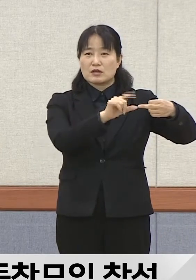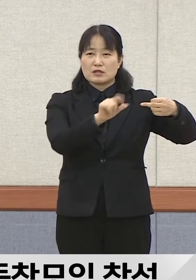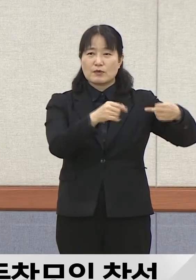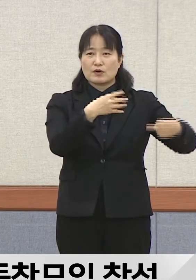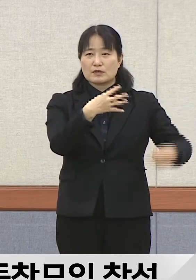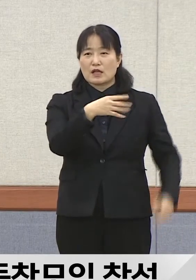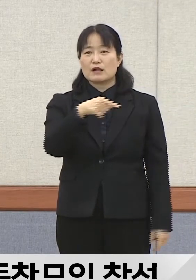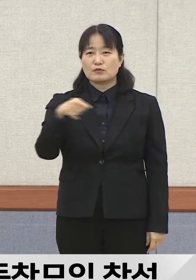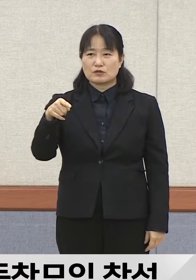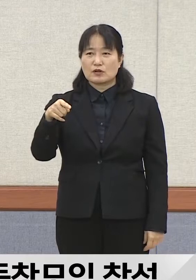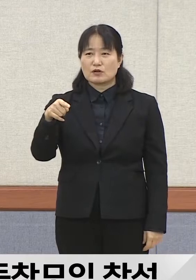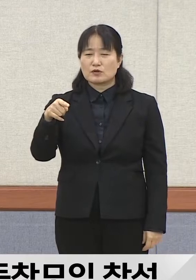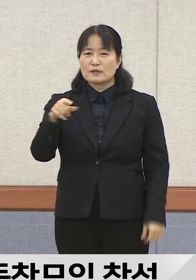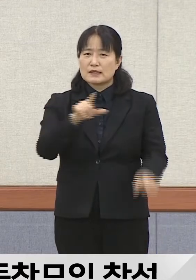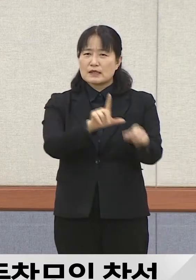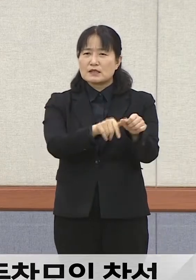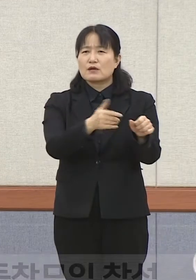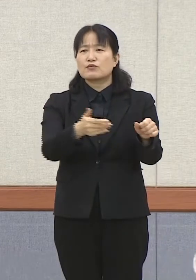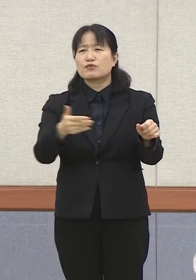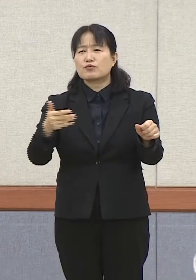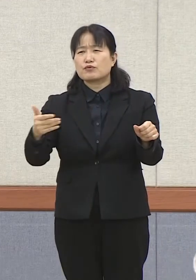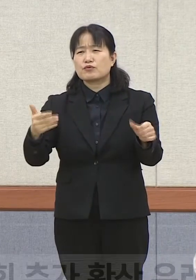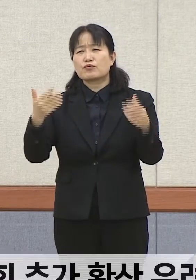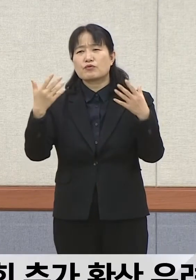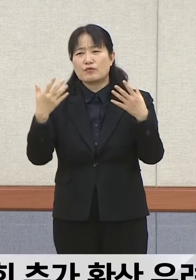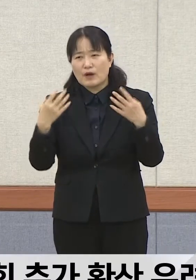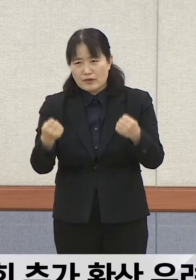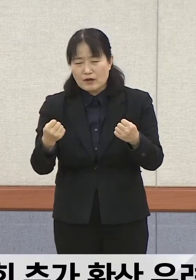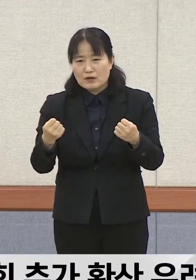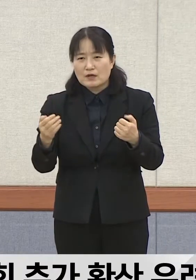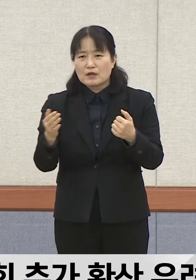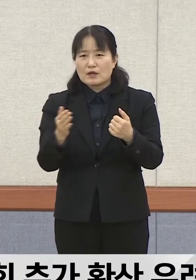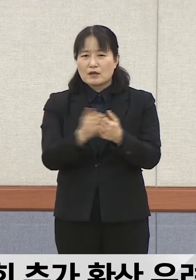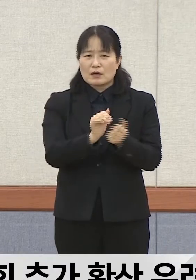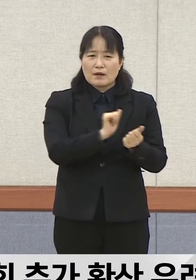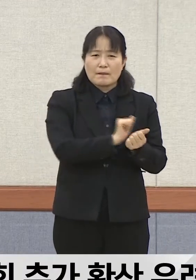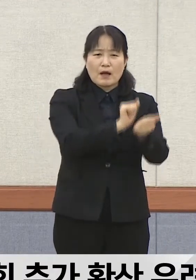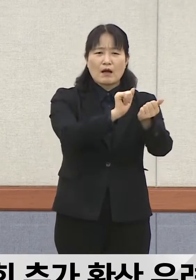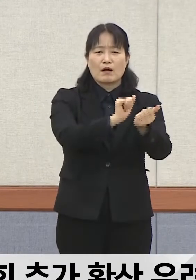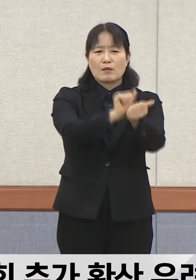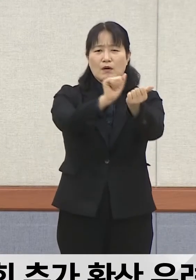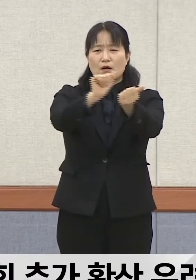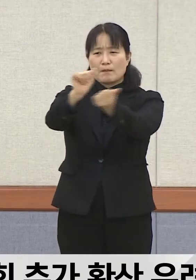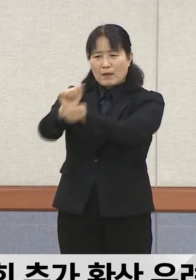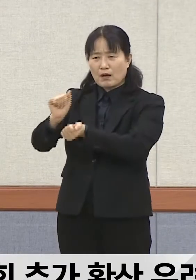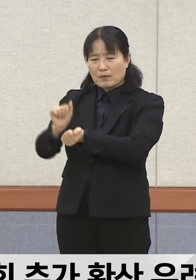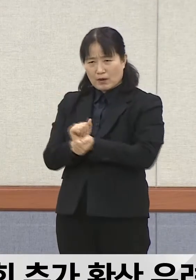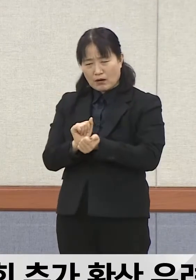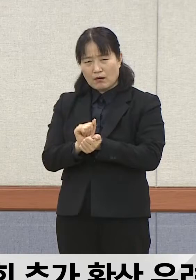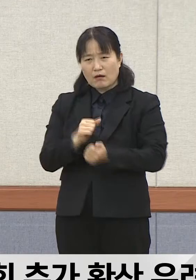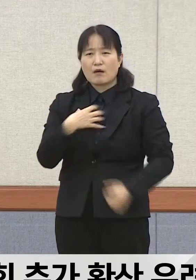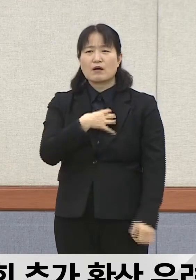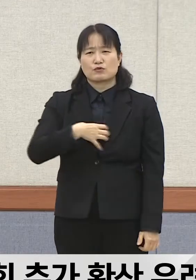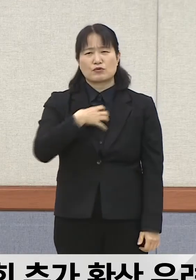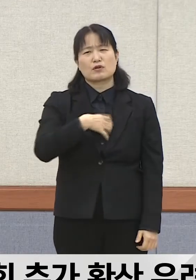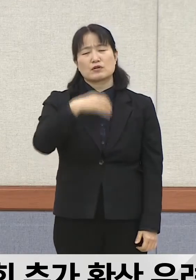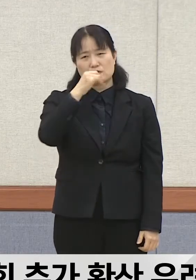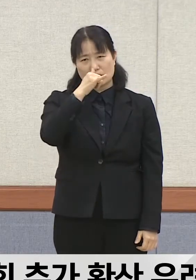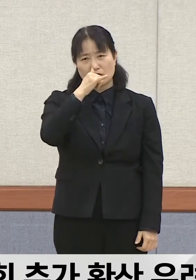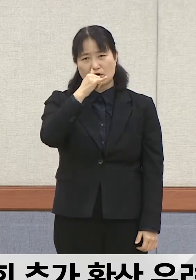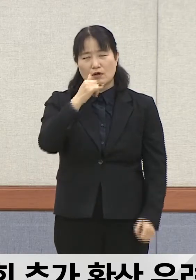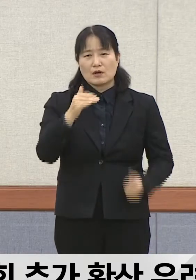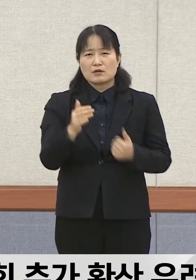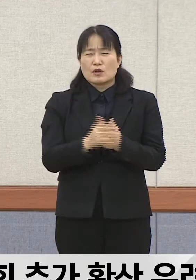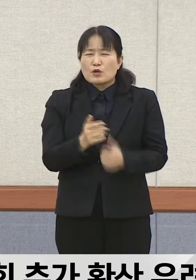기간이 이제 상당히 좀 경과했기 때문에 지역사회에 N차 감염 우려가 있기 때문에 저희들이 조금의